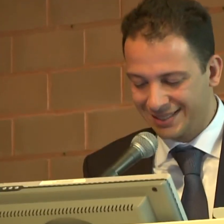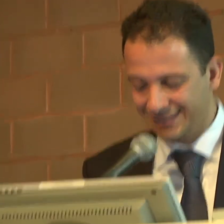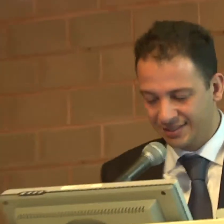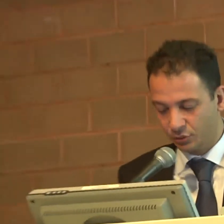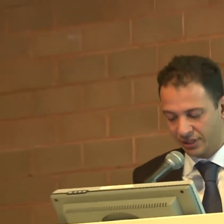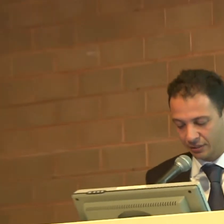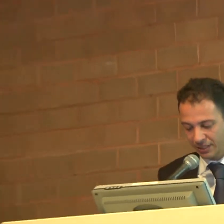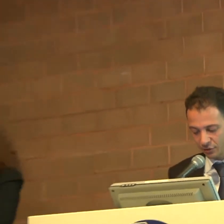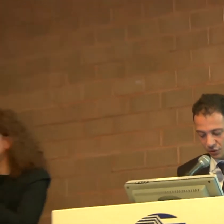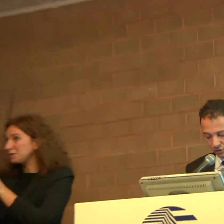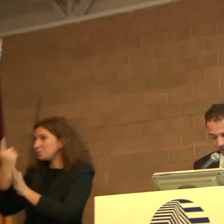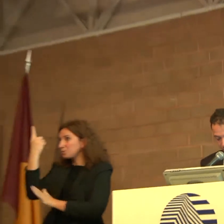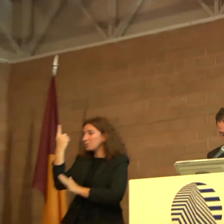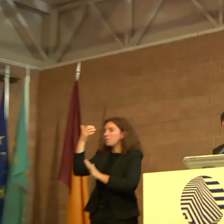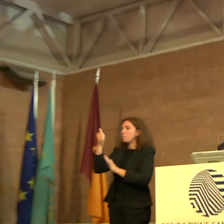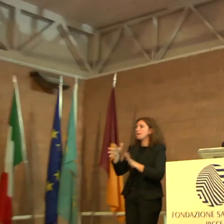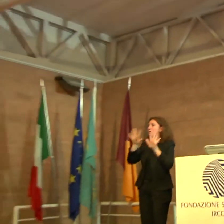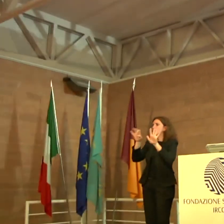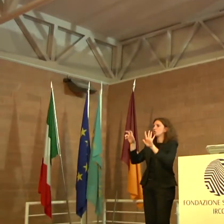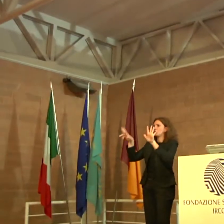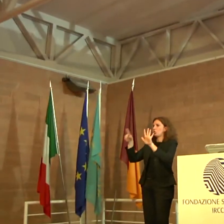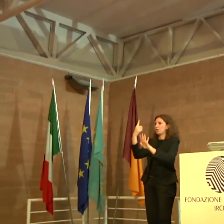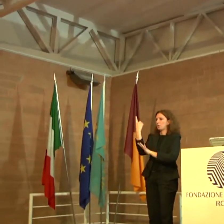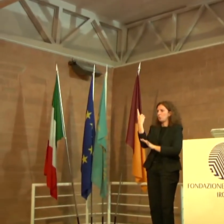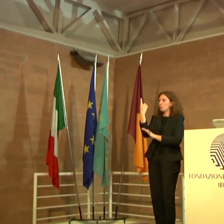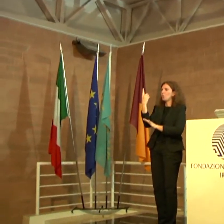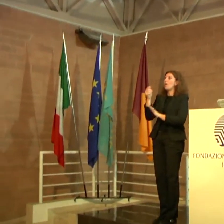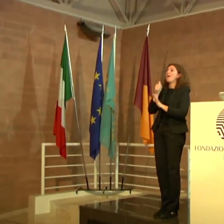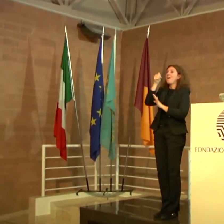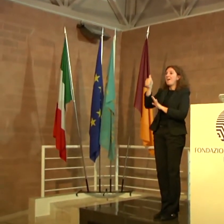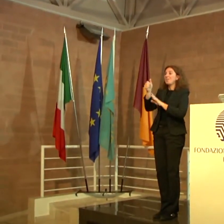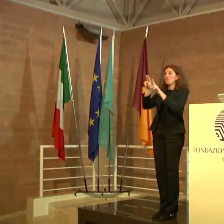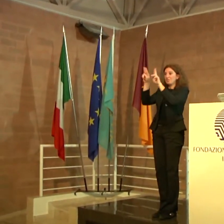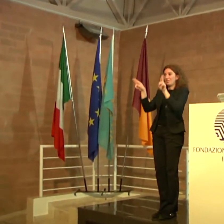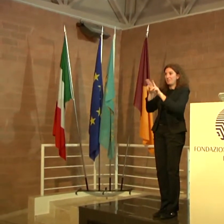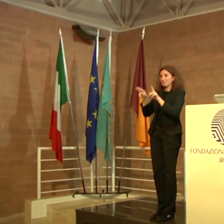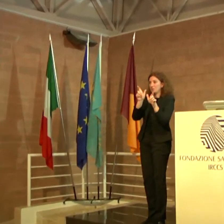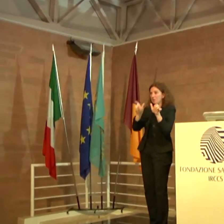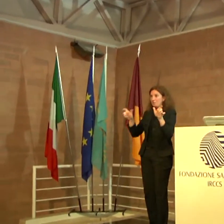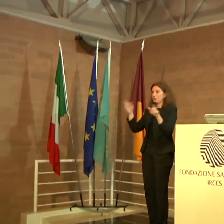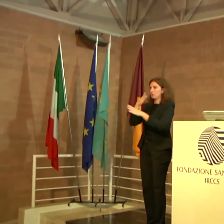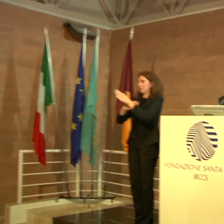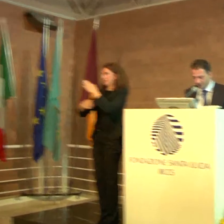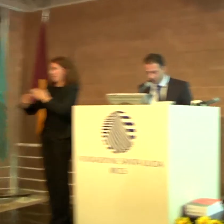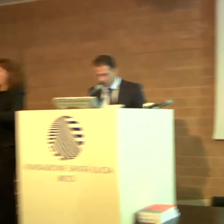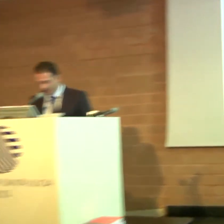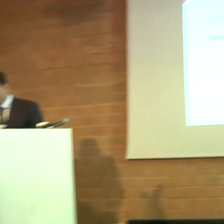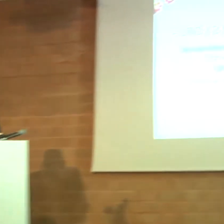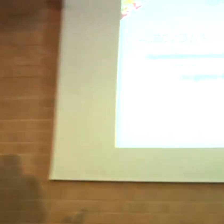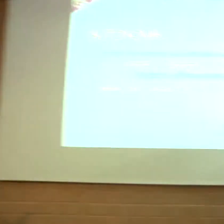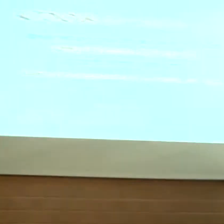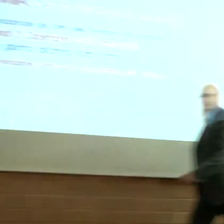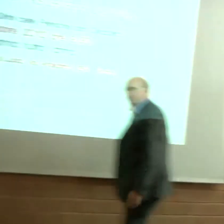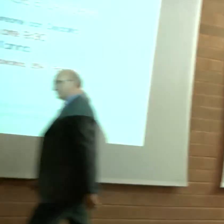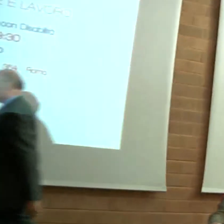noto, è stata istituita nel 1981, anno internazionale delle persone disabili, per promuovere una più diffusa